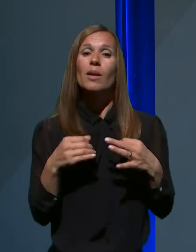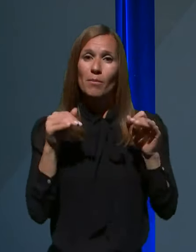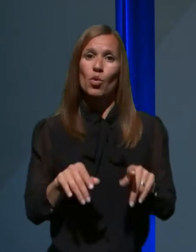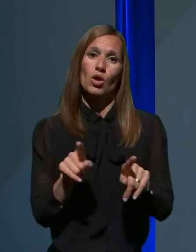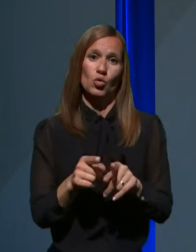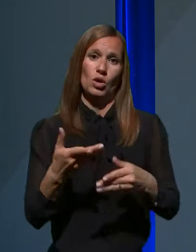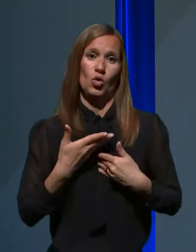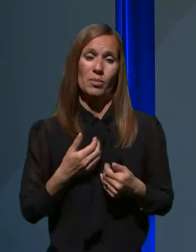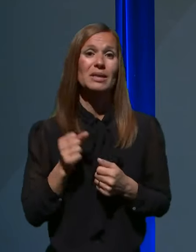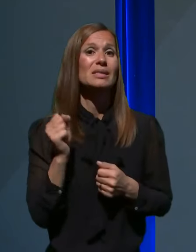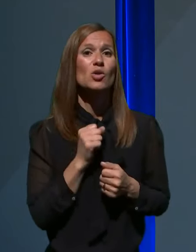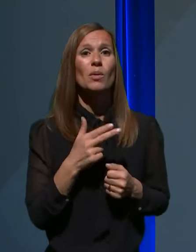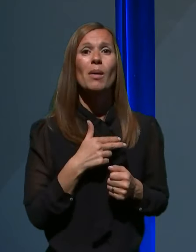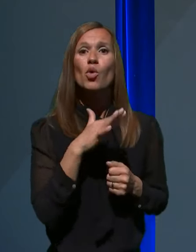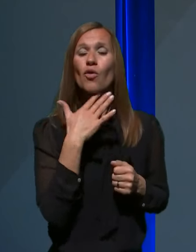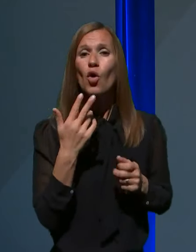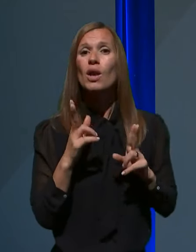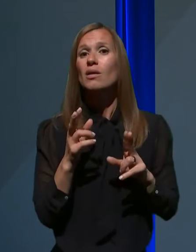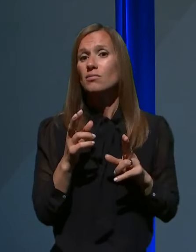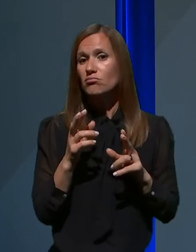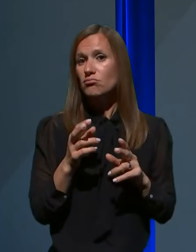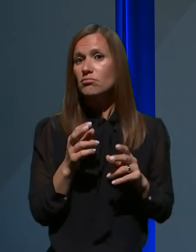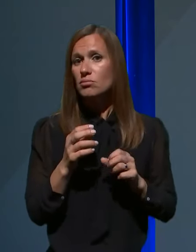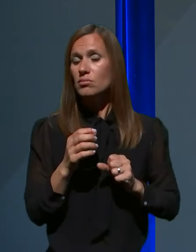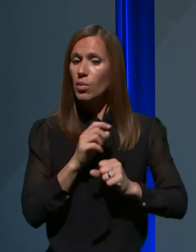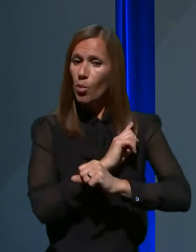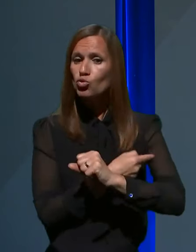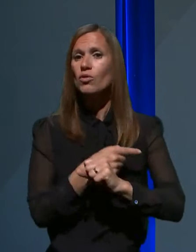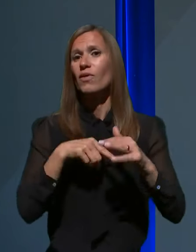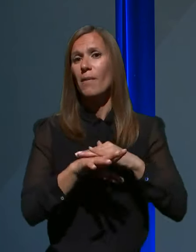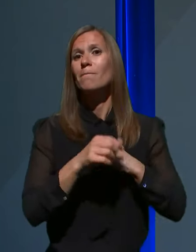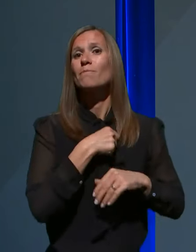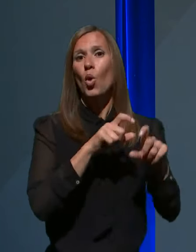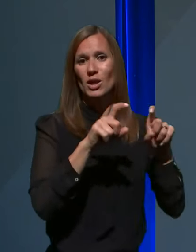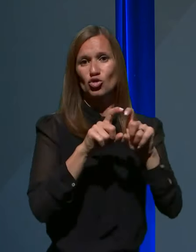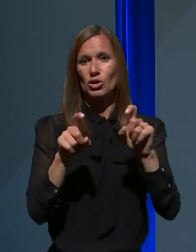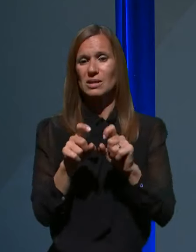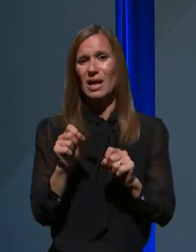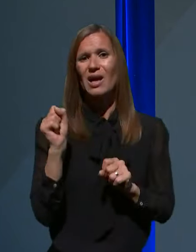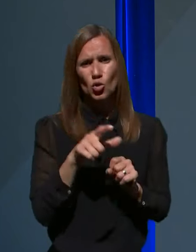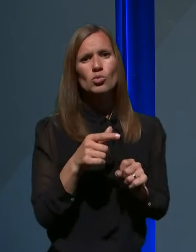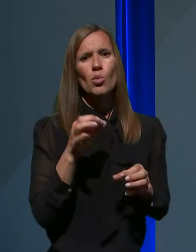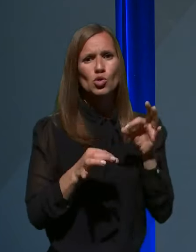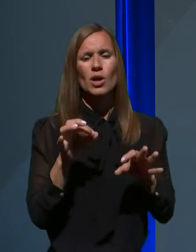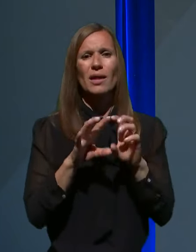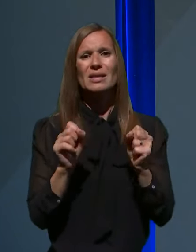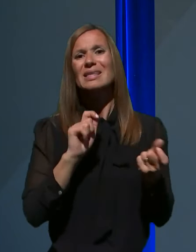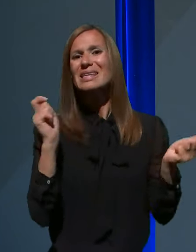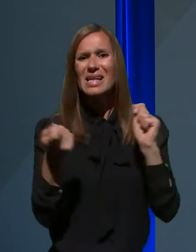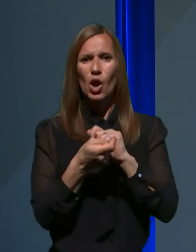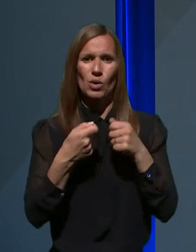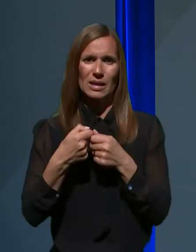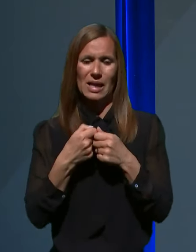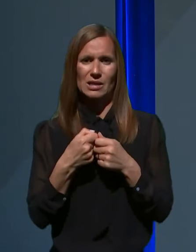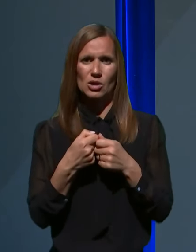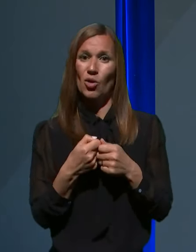dovolj zmogljivosti v bolnišnicah in to smo pač poskušali za to reorganizacijo dosežiti, da se ne bi zgodilo, da ne